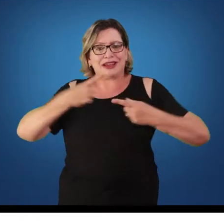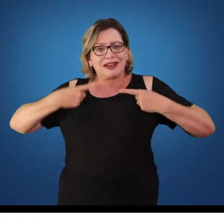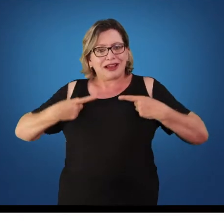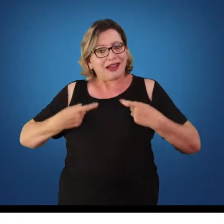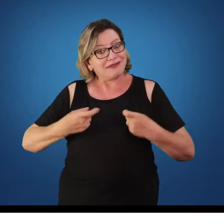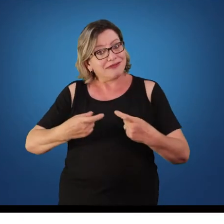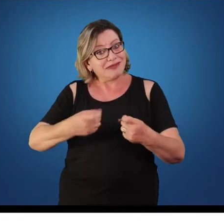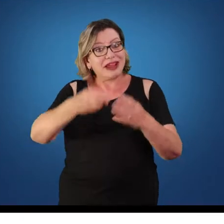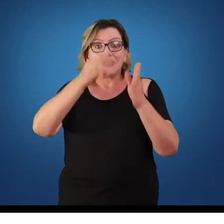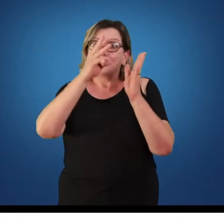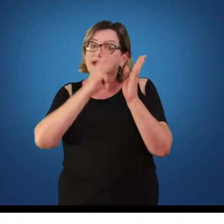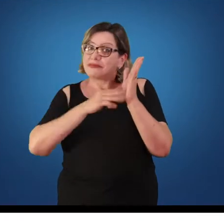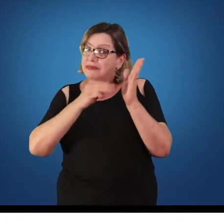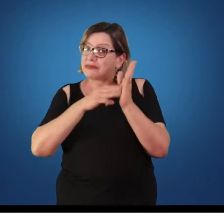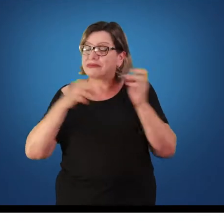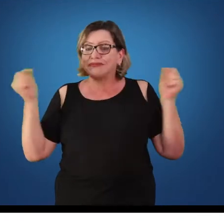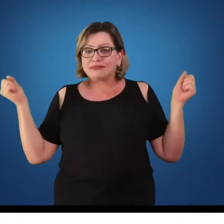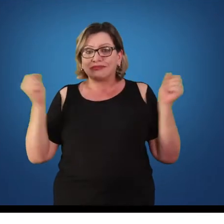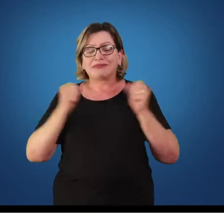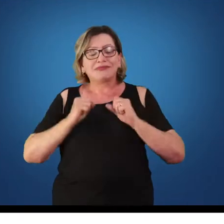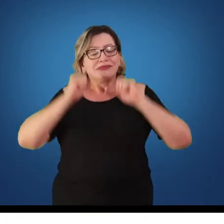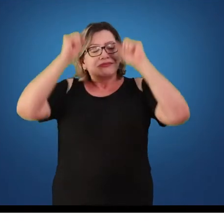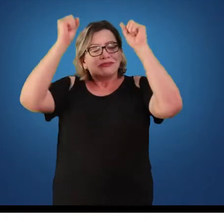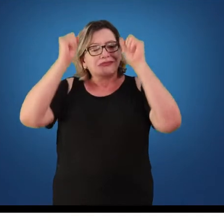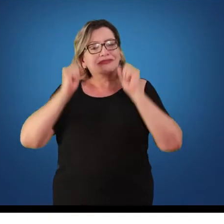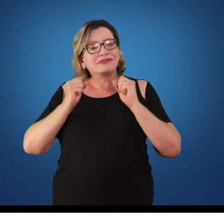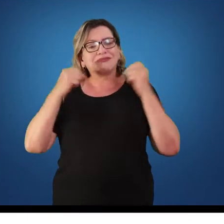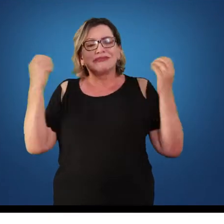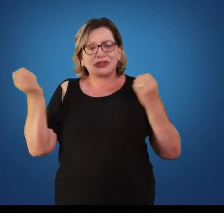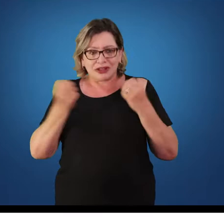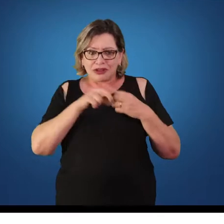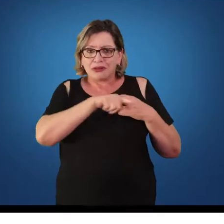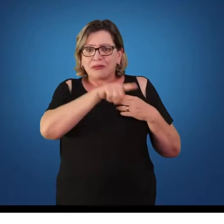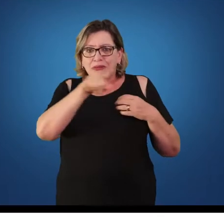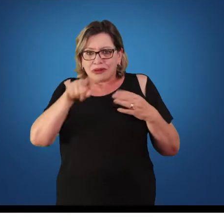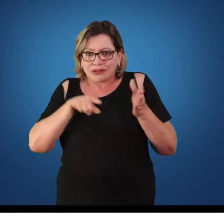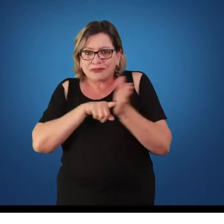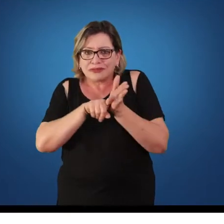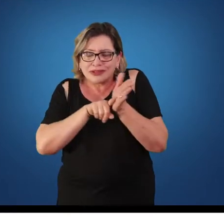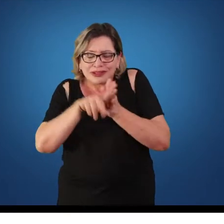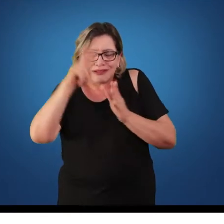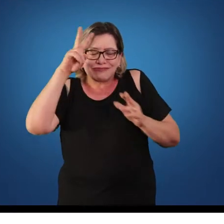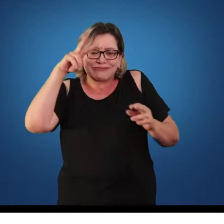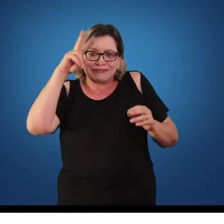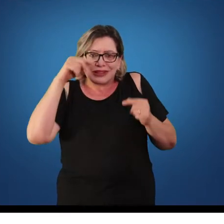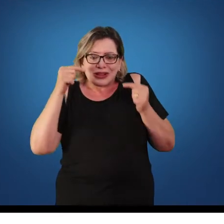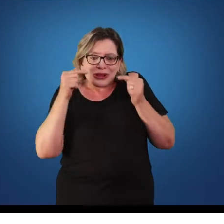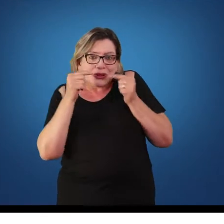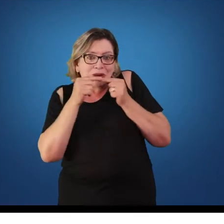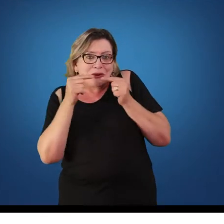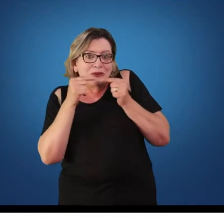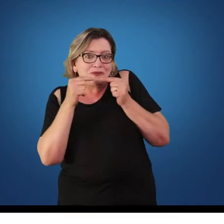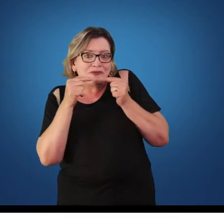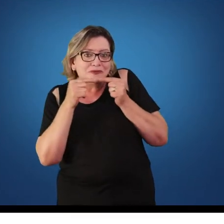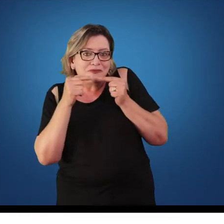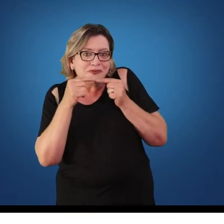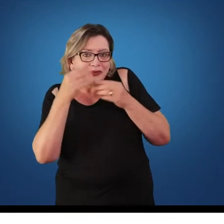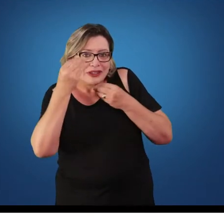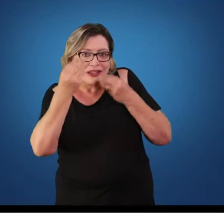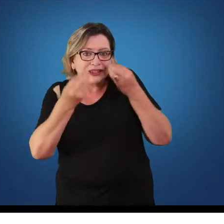ginásticos como vocês podem ver e pesquisar na disciplina de história se relaciona justamente com a formação